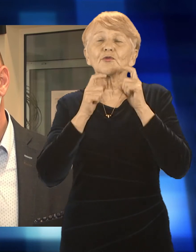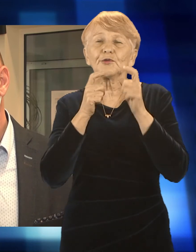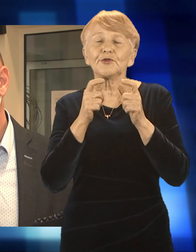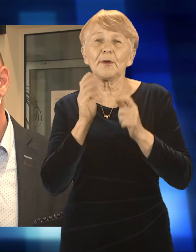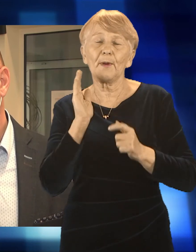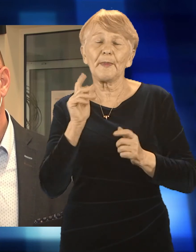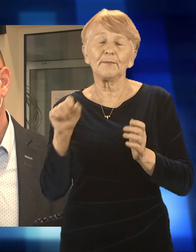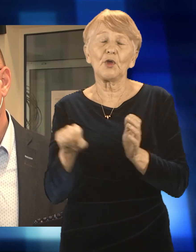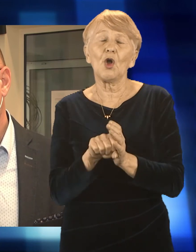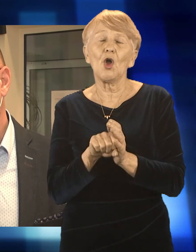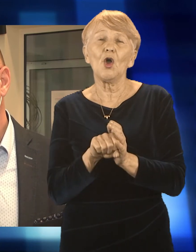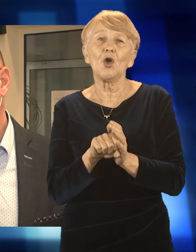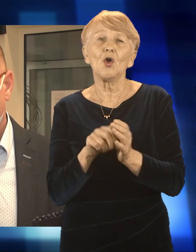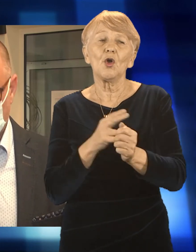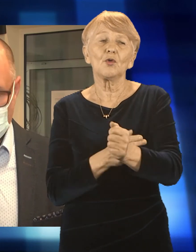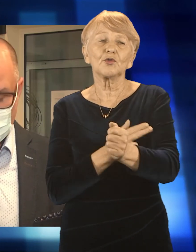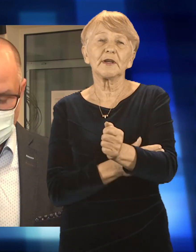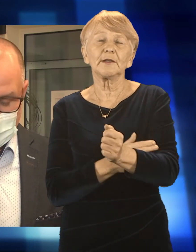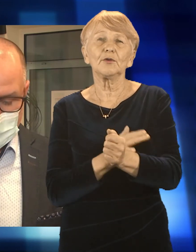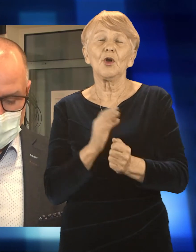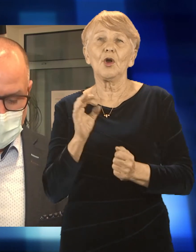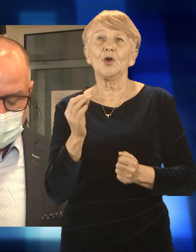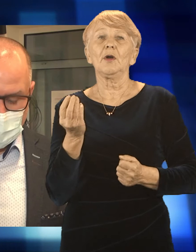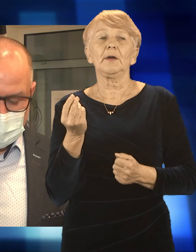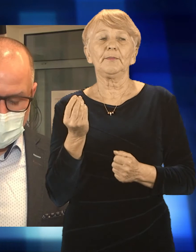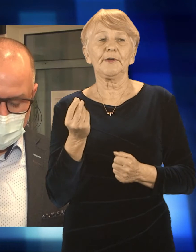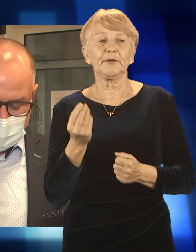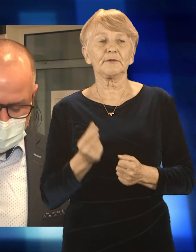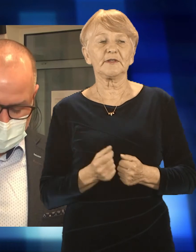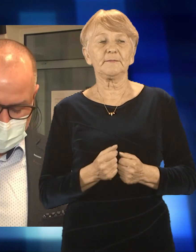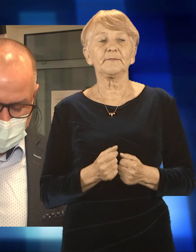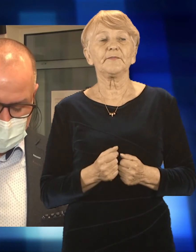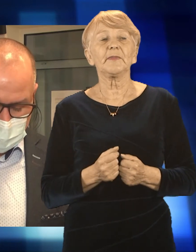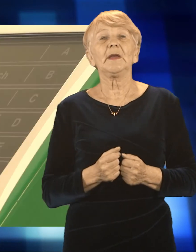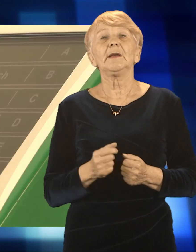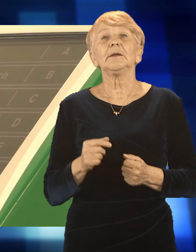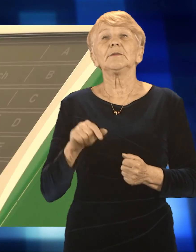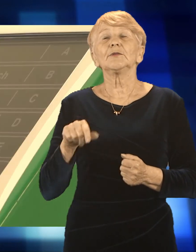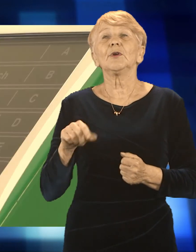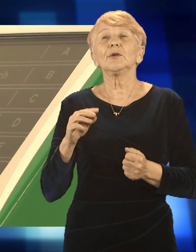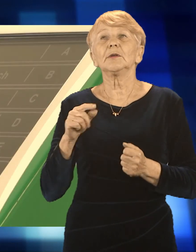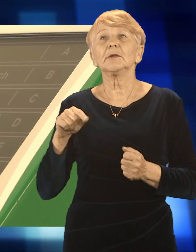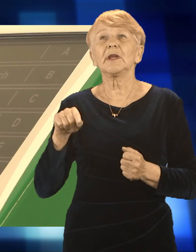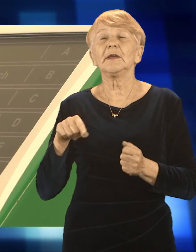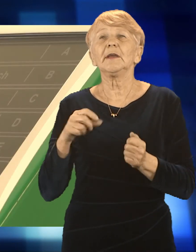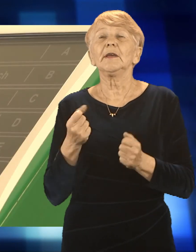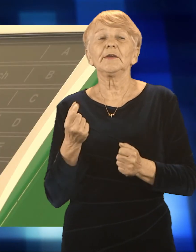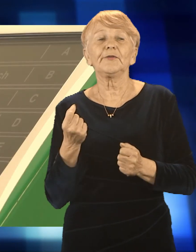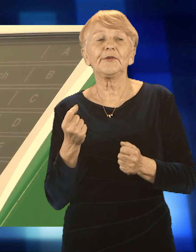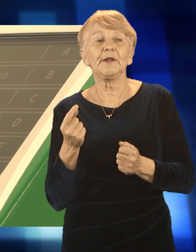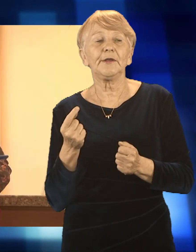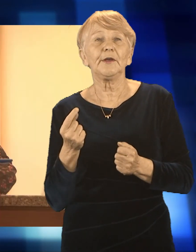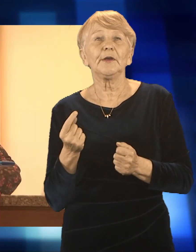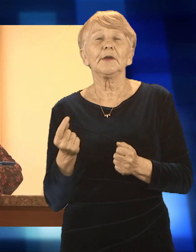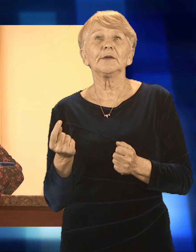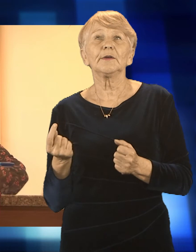nas się zgłosić o tą pomoc i kto może ją otrzymać. Do tej pory na pierwszy etap tarczy